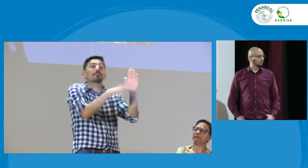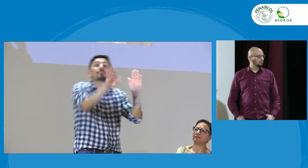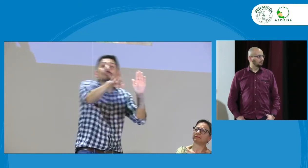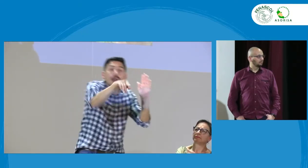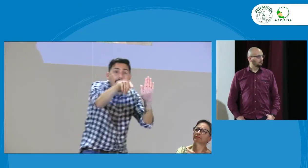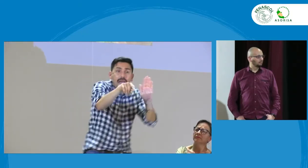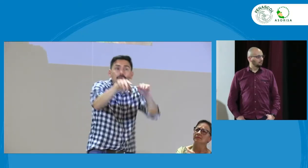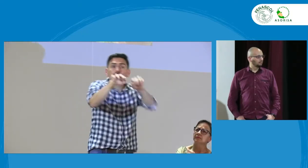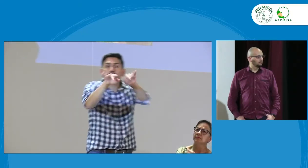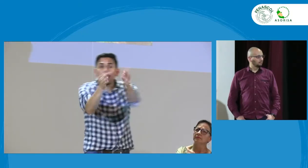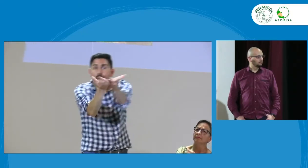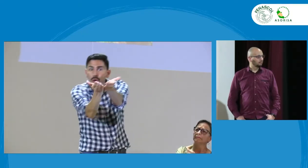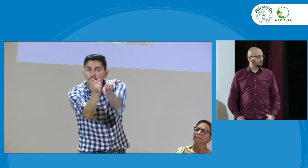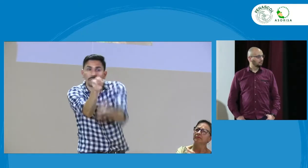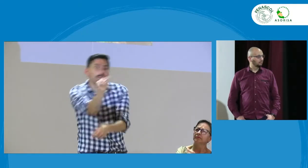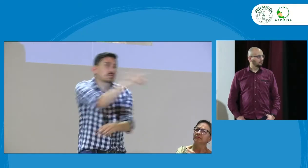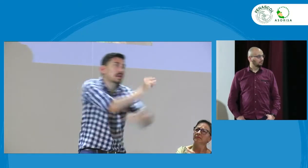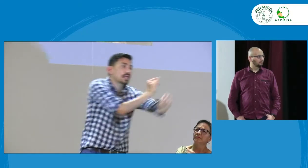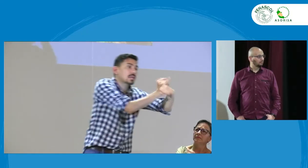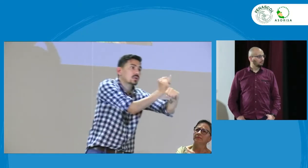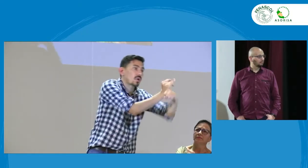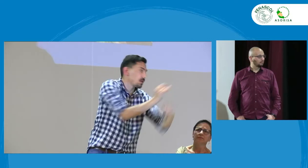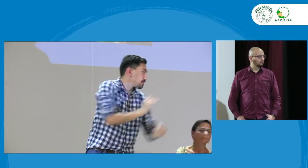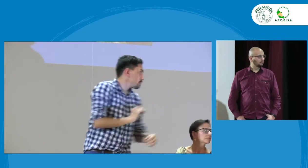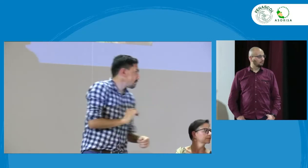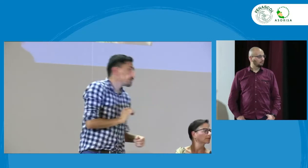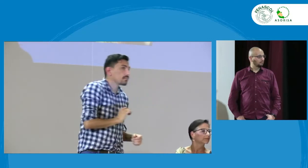los profesionales bilingües entonces